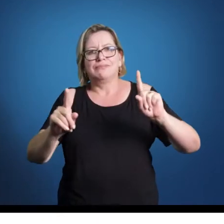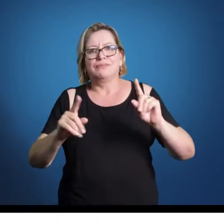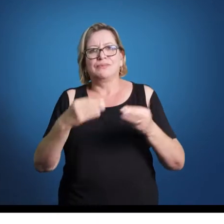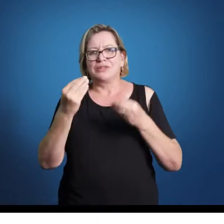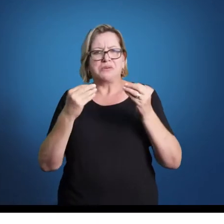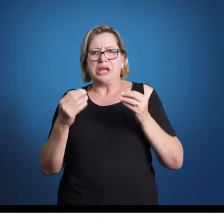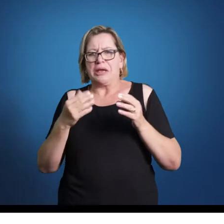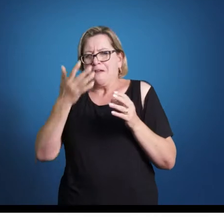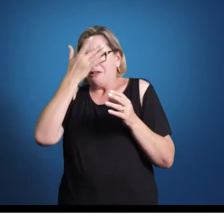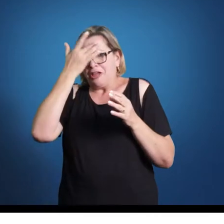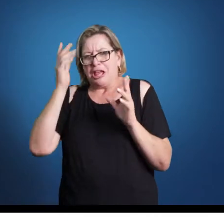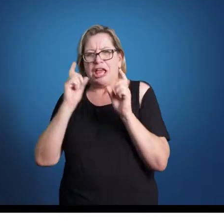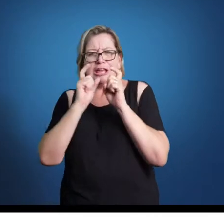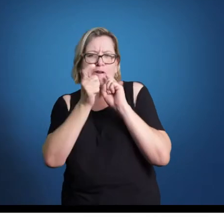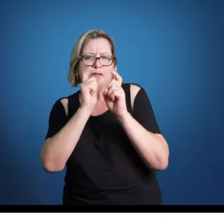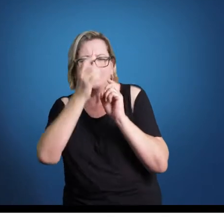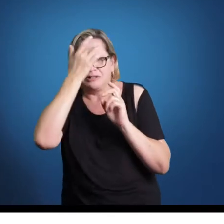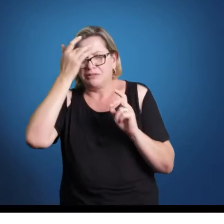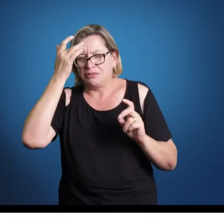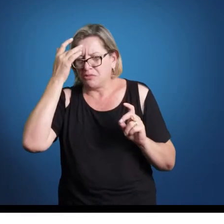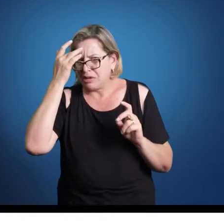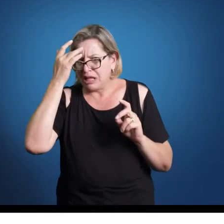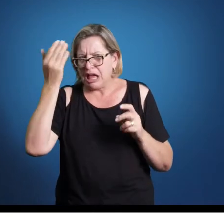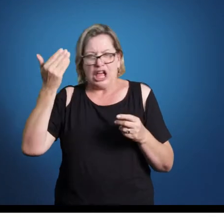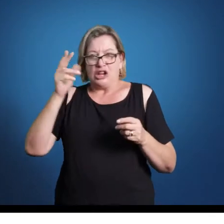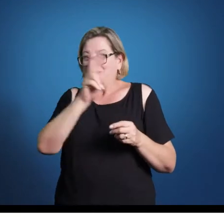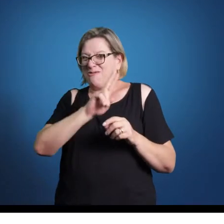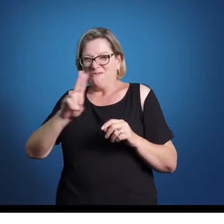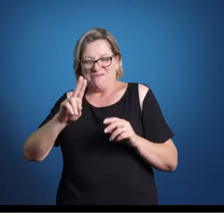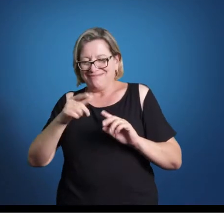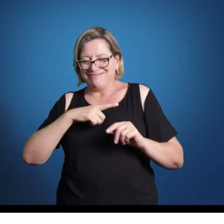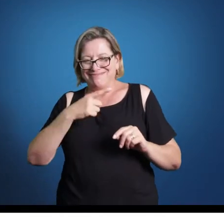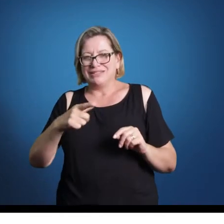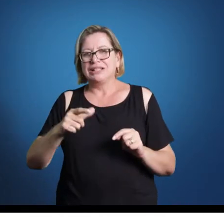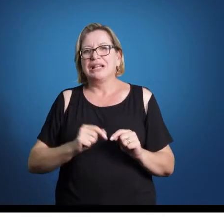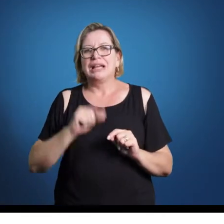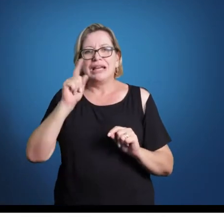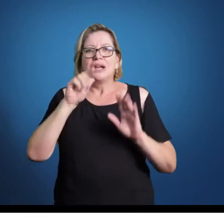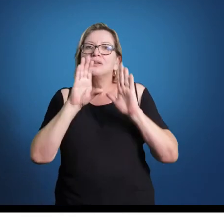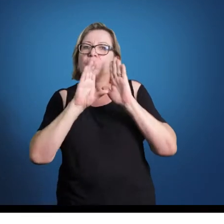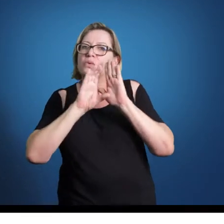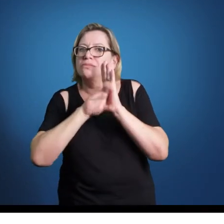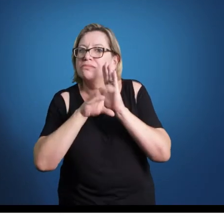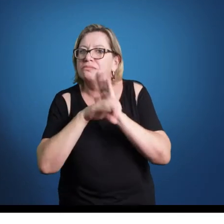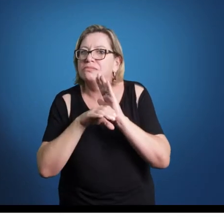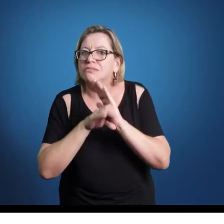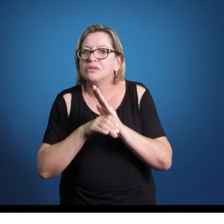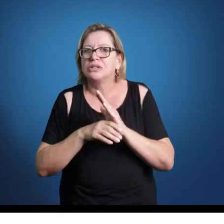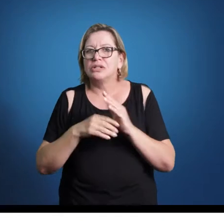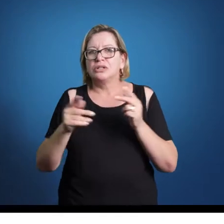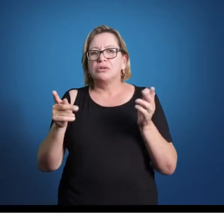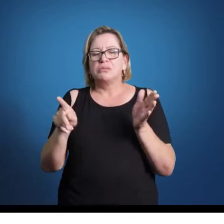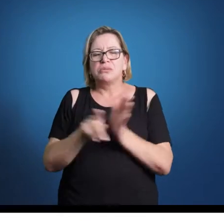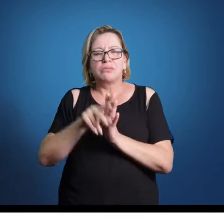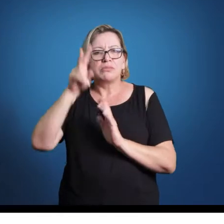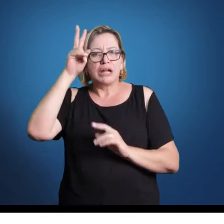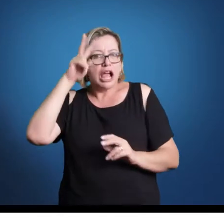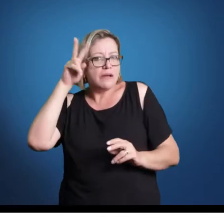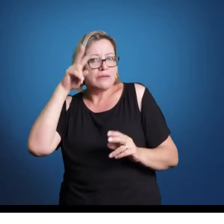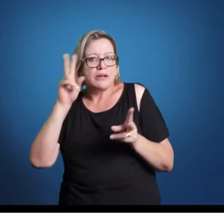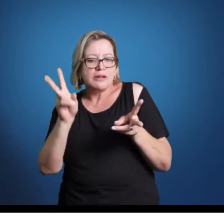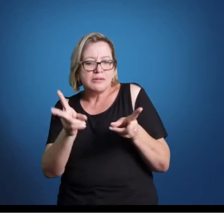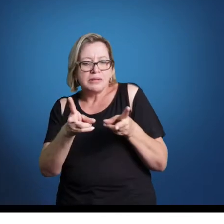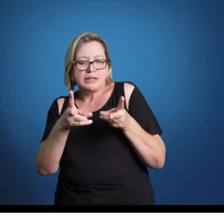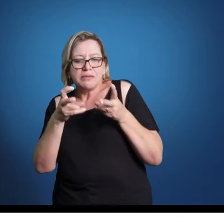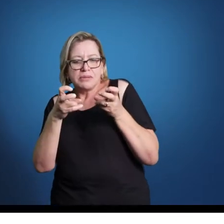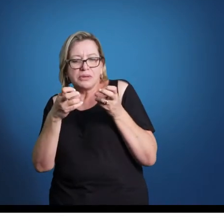não houve esse nome na época, é um conceito visto historicamente que muitos composidores importantes